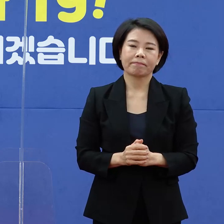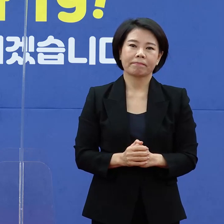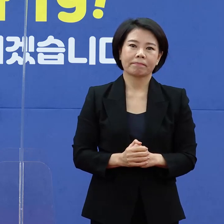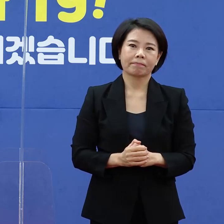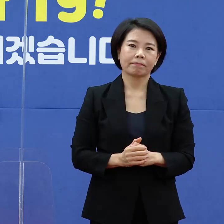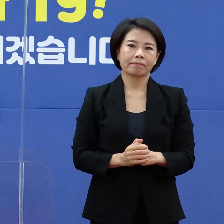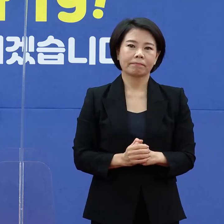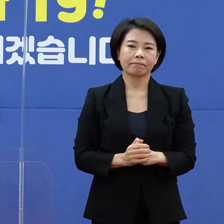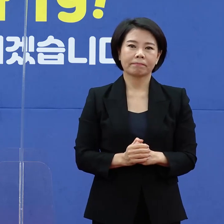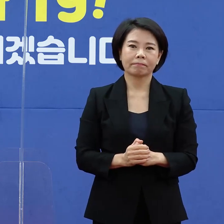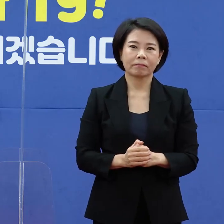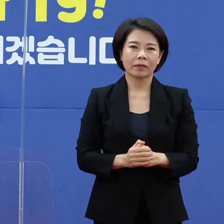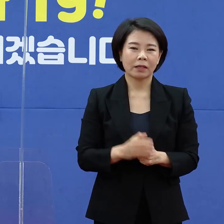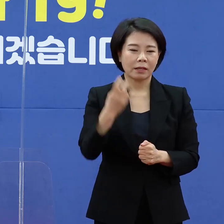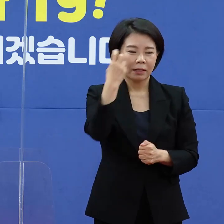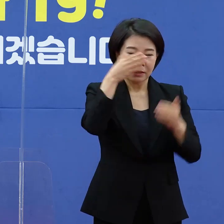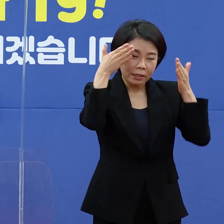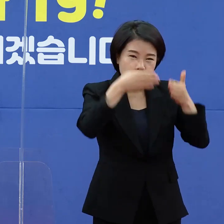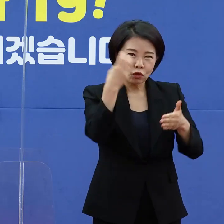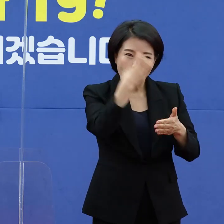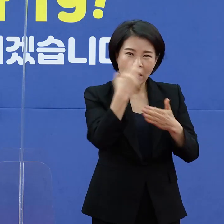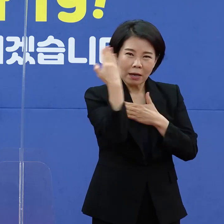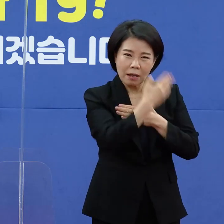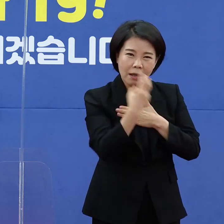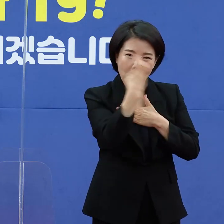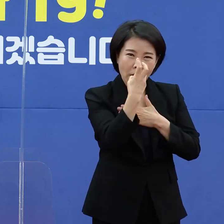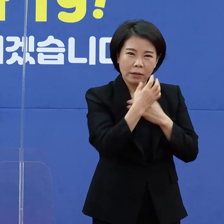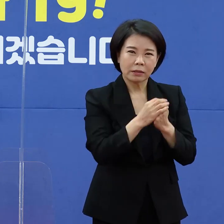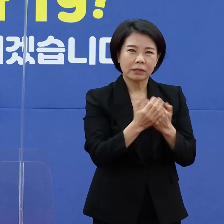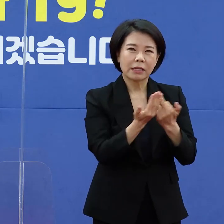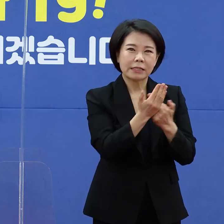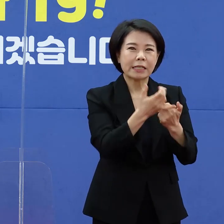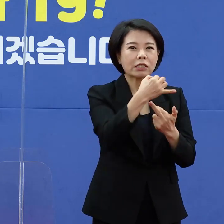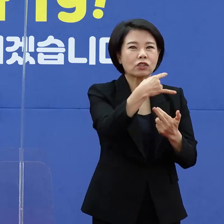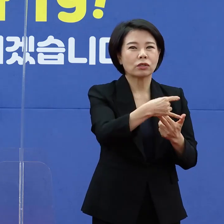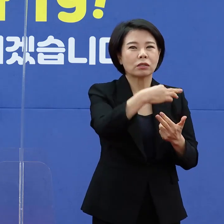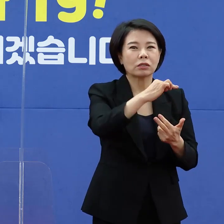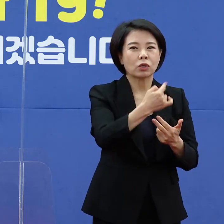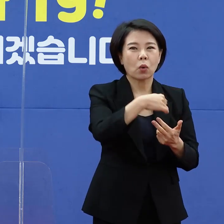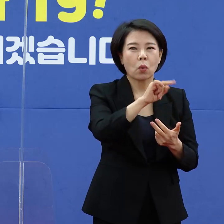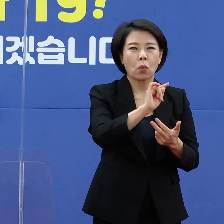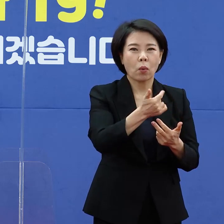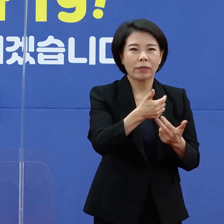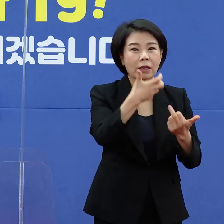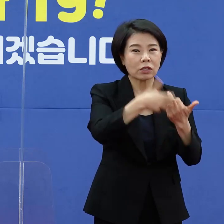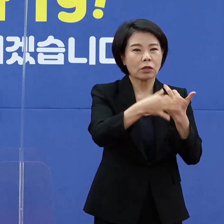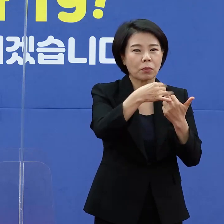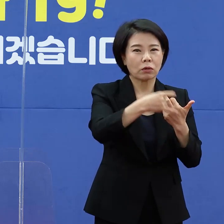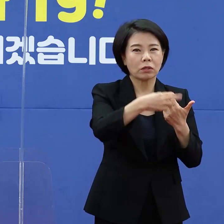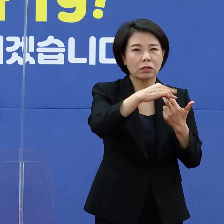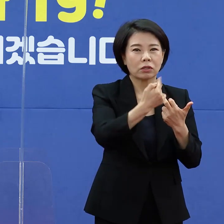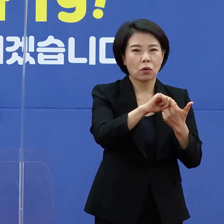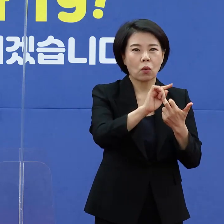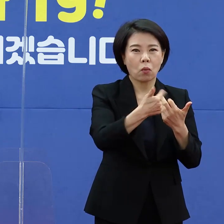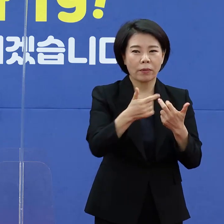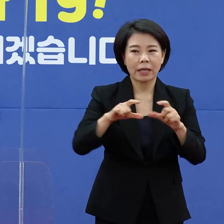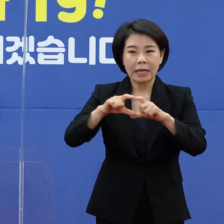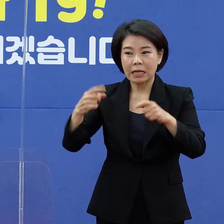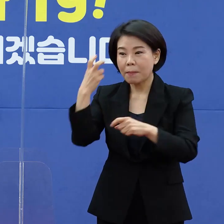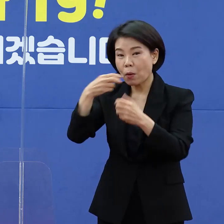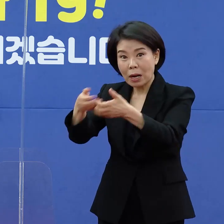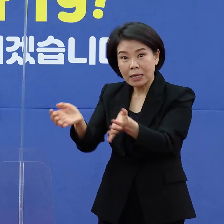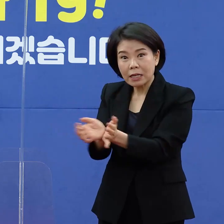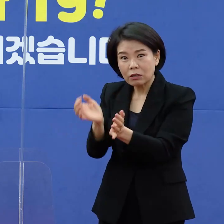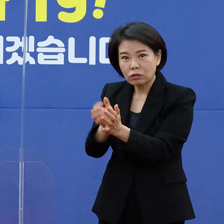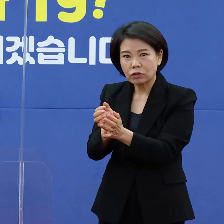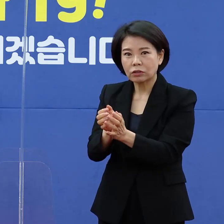또한 집중관리군의 건강 모니터링은 제주의료원과 서귀포의료원이 맡게 됩니다. 일반관리군 재택치료자는